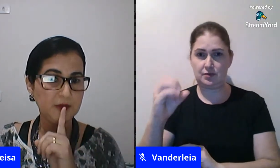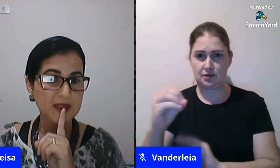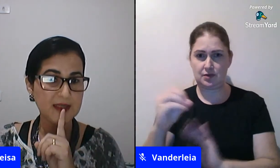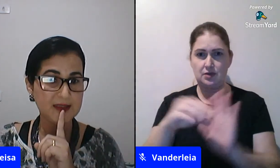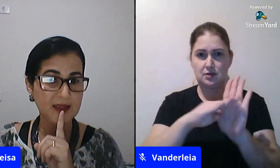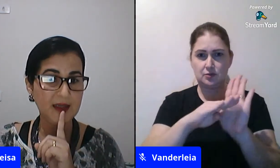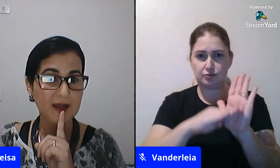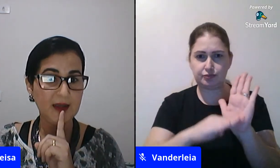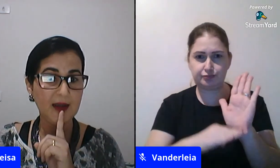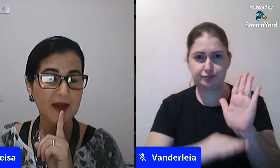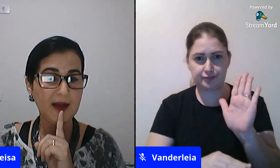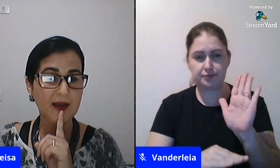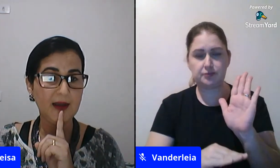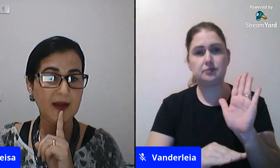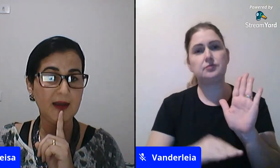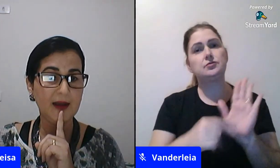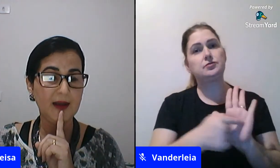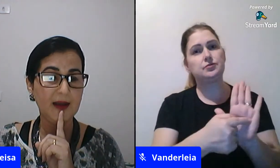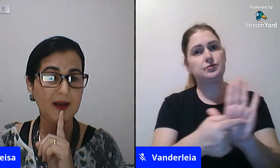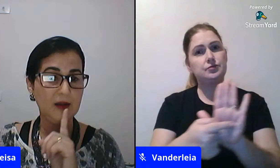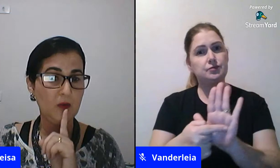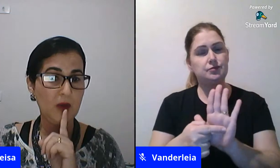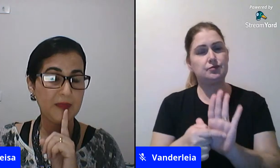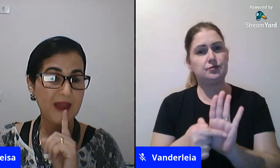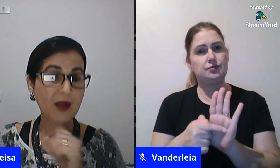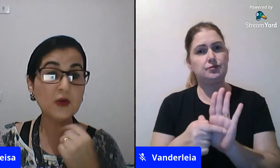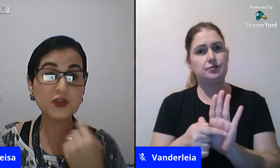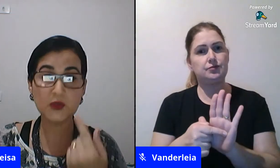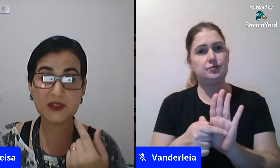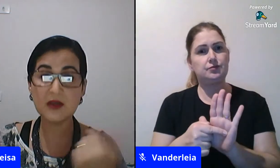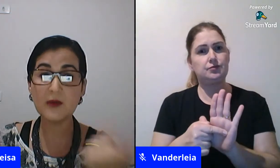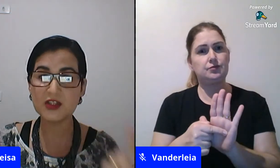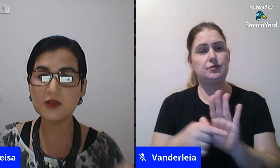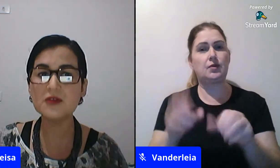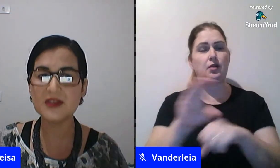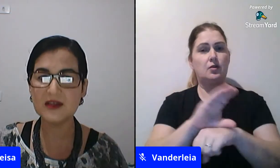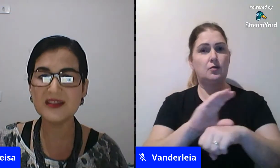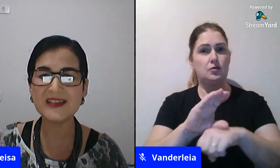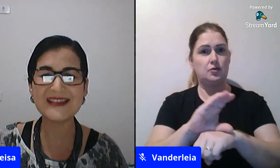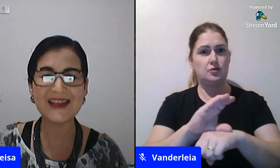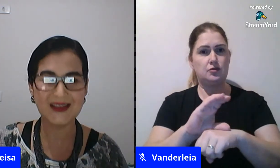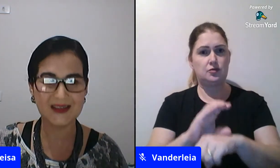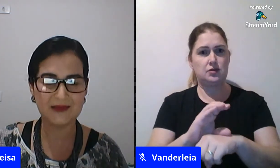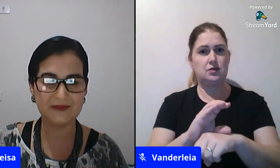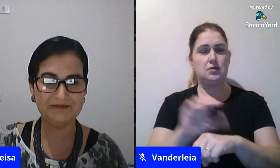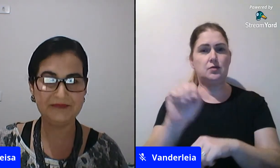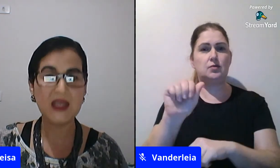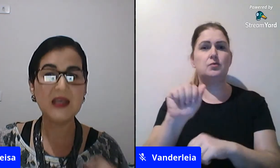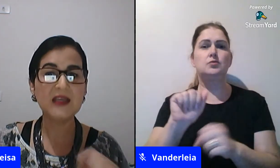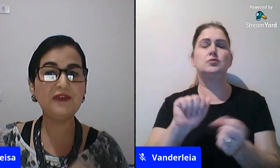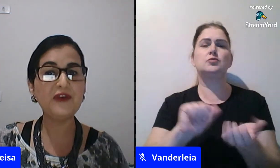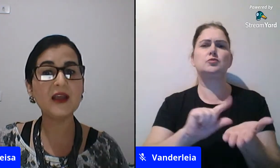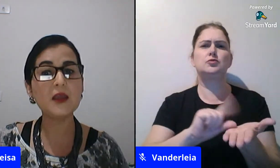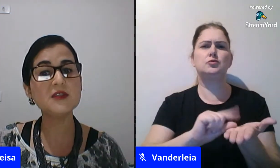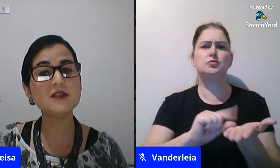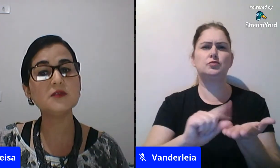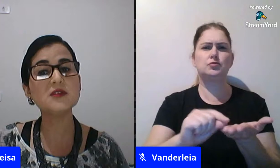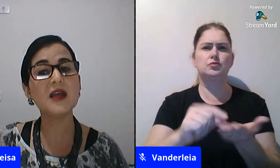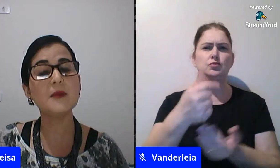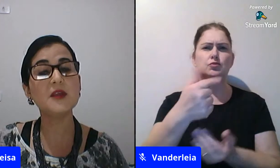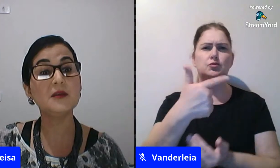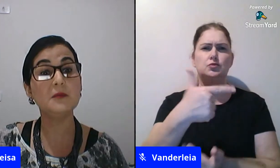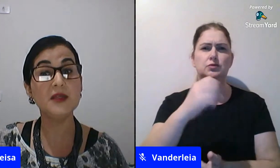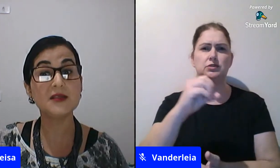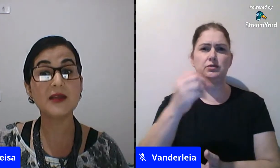por exemplo, eu vou trazer a na Constituição o artigo 206 que fala que o